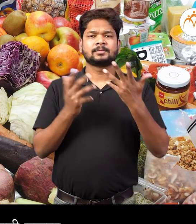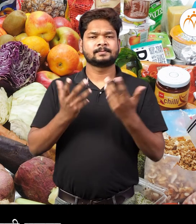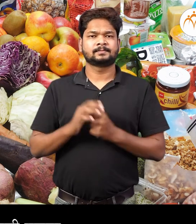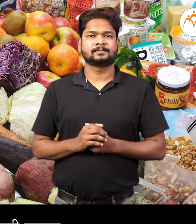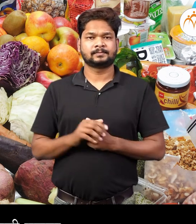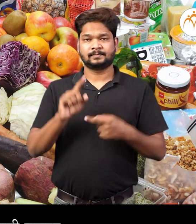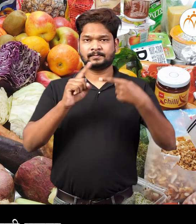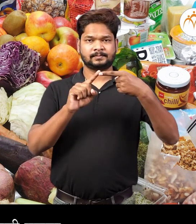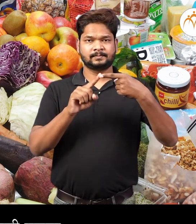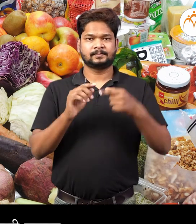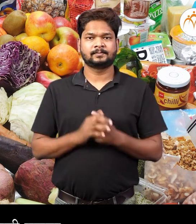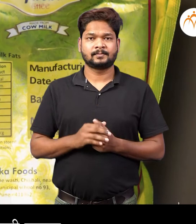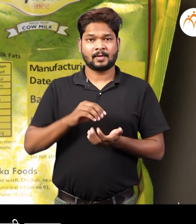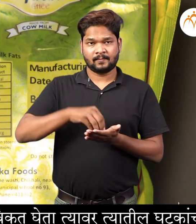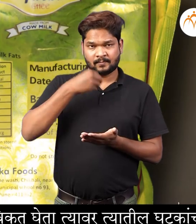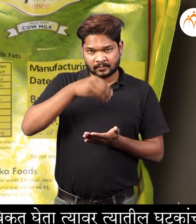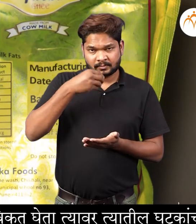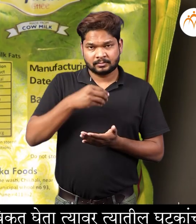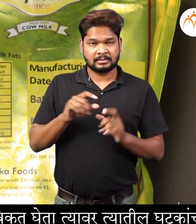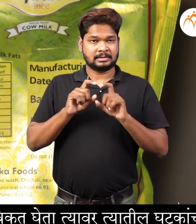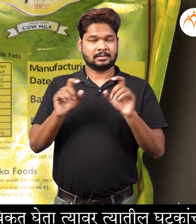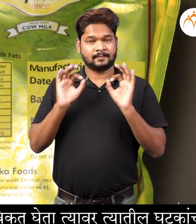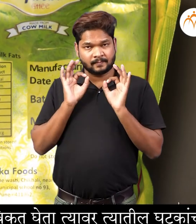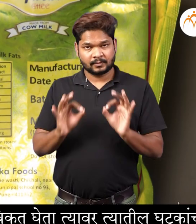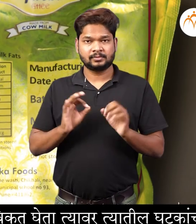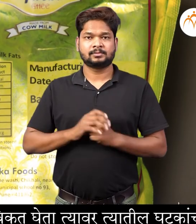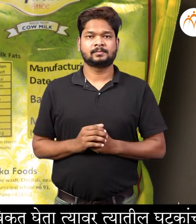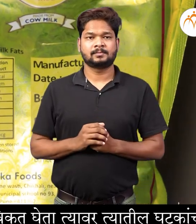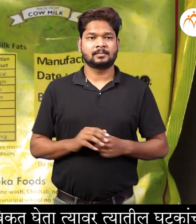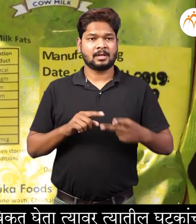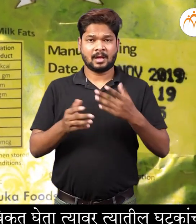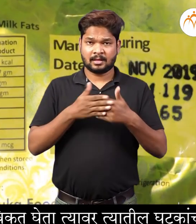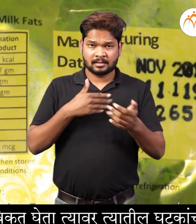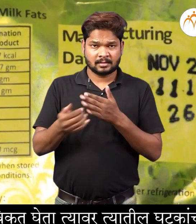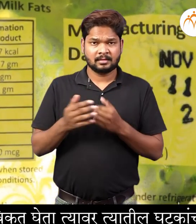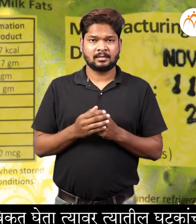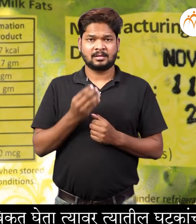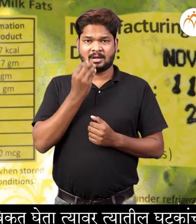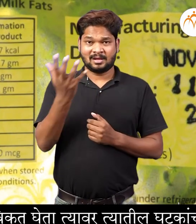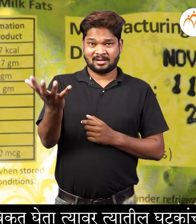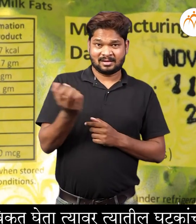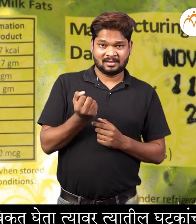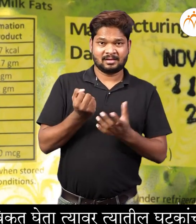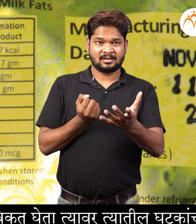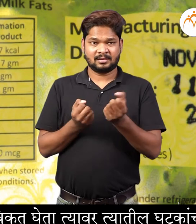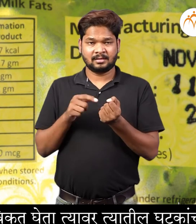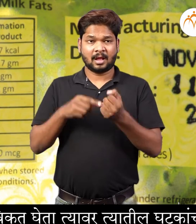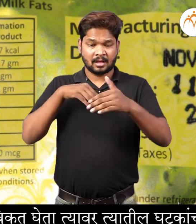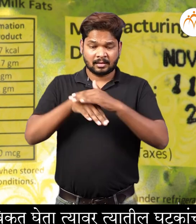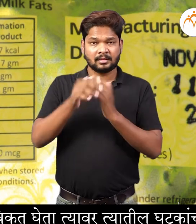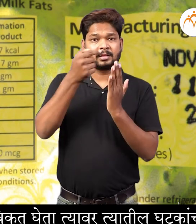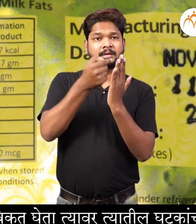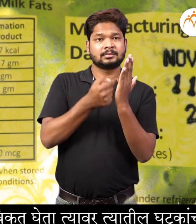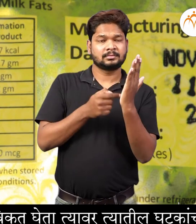तर या सथी काई सूचना, अन्न चांगले असागे तुमी जे पदार्थ विकद घेता, त्यावर